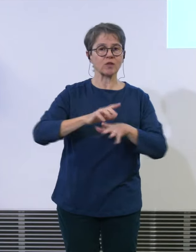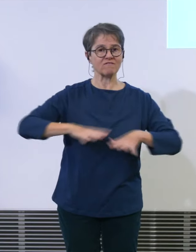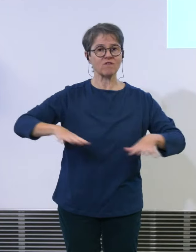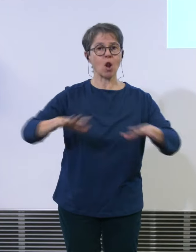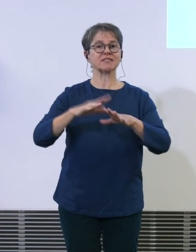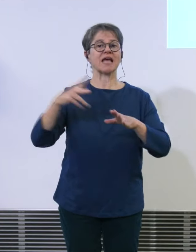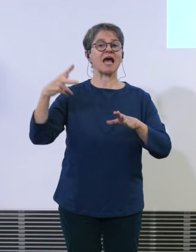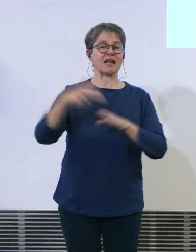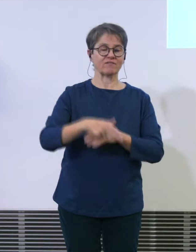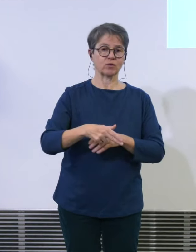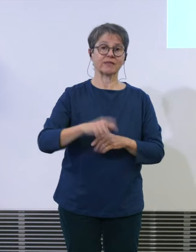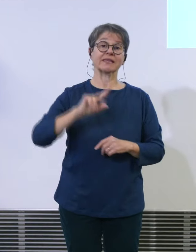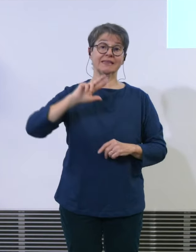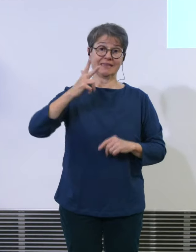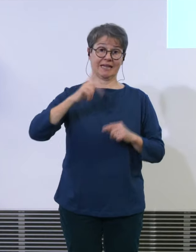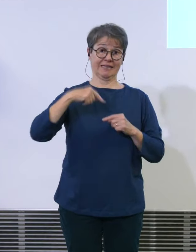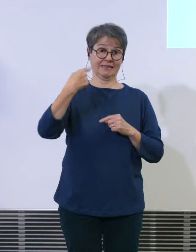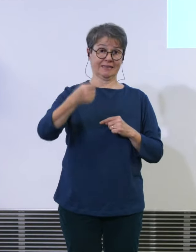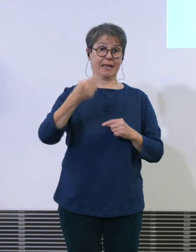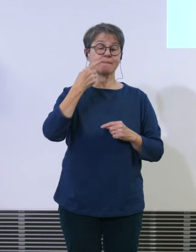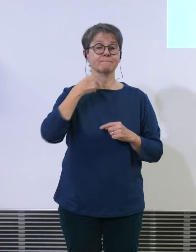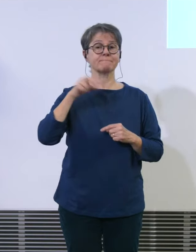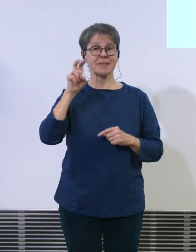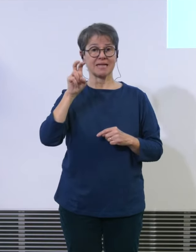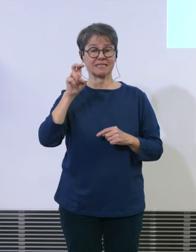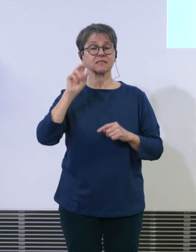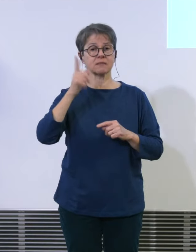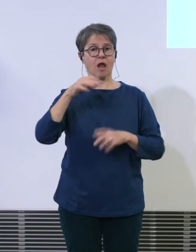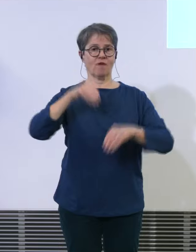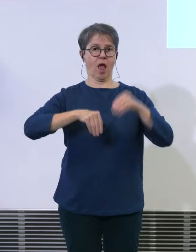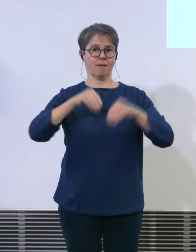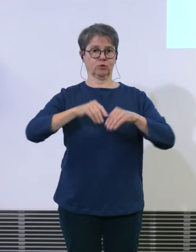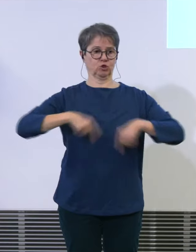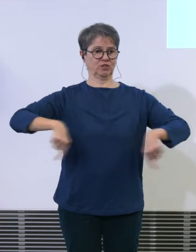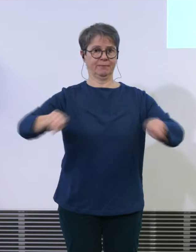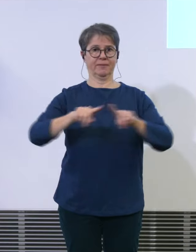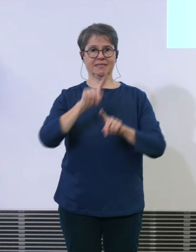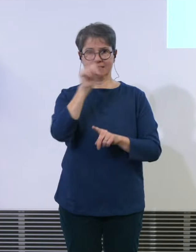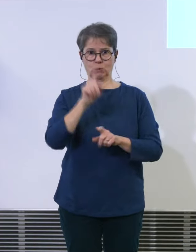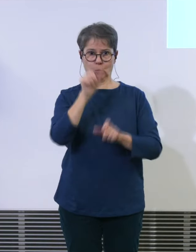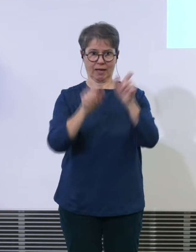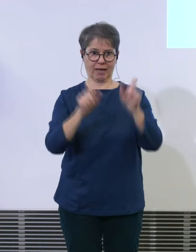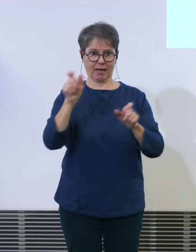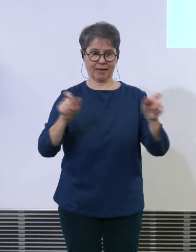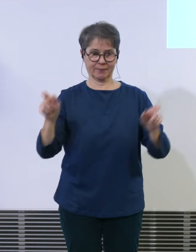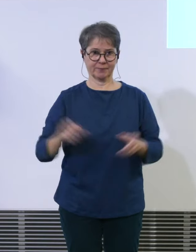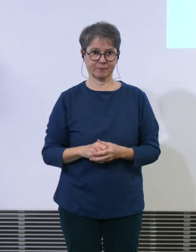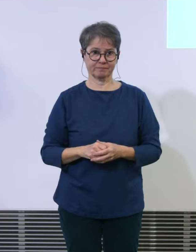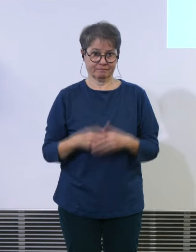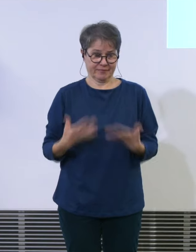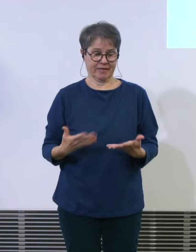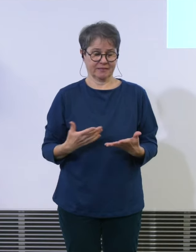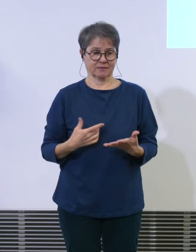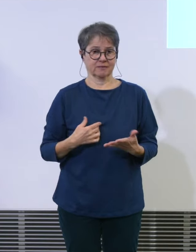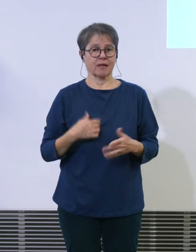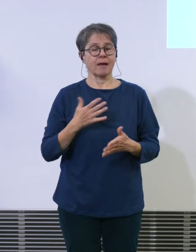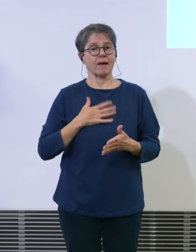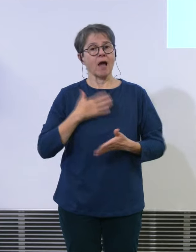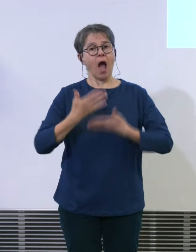über die Pistenverlängerungen abstimmen und damit wären wir am Schluss von unseren Ausführungen ich hoffe für sie